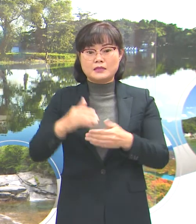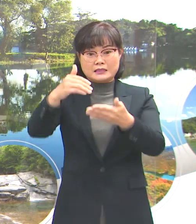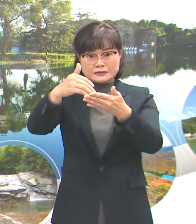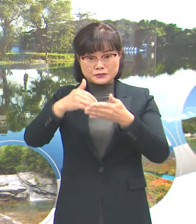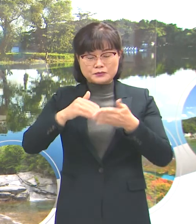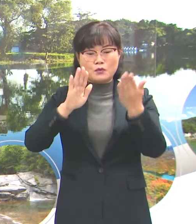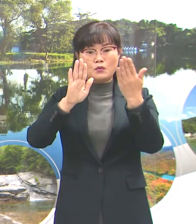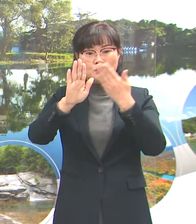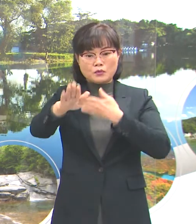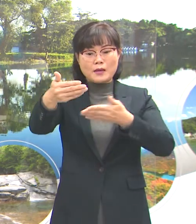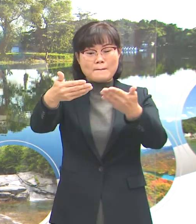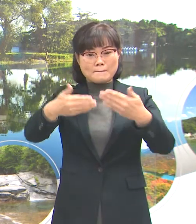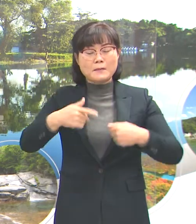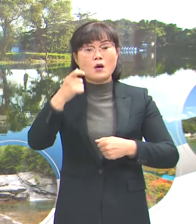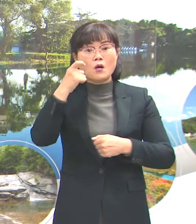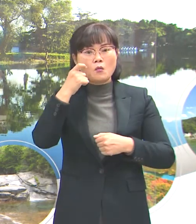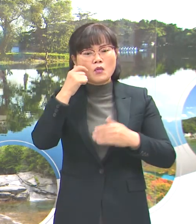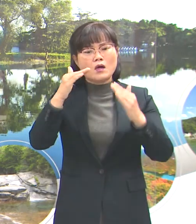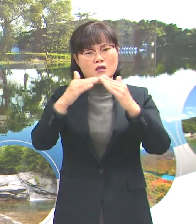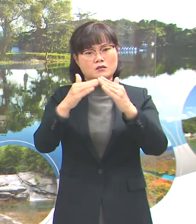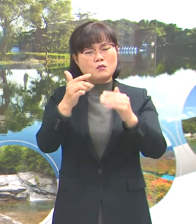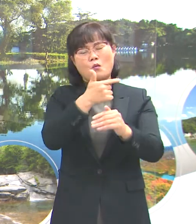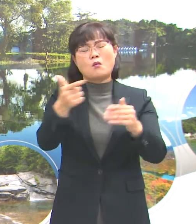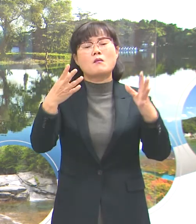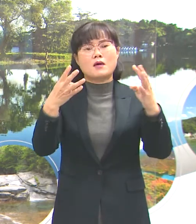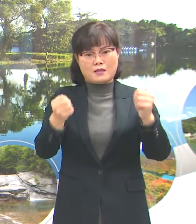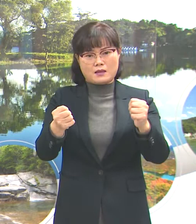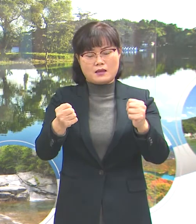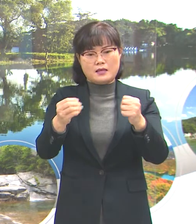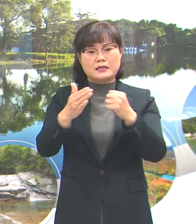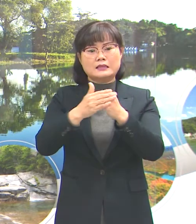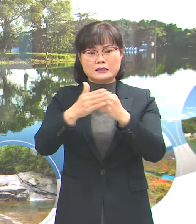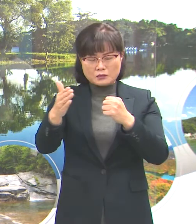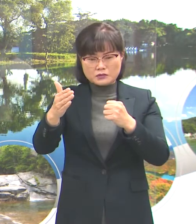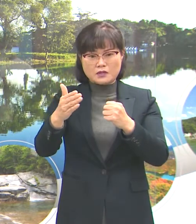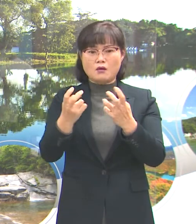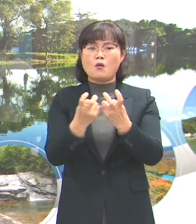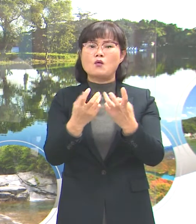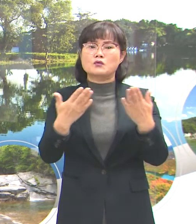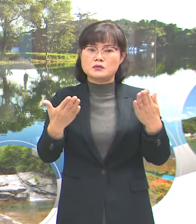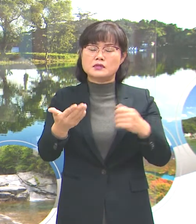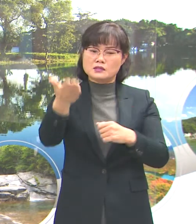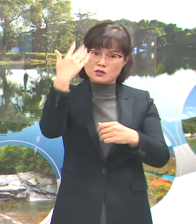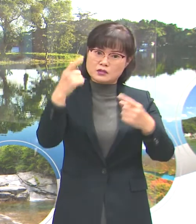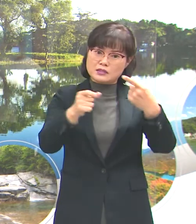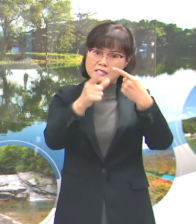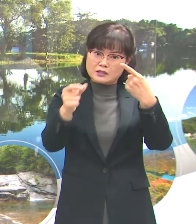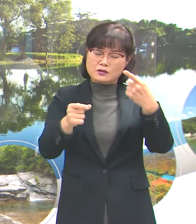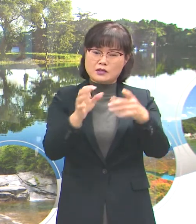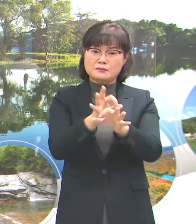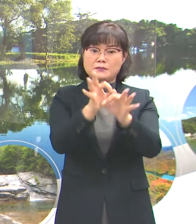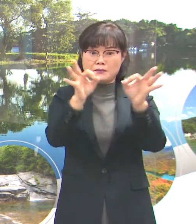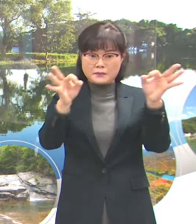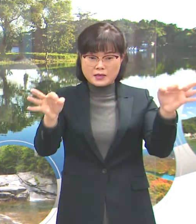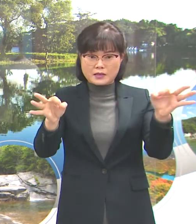지급받지 못하시는 세대가 너무 많아서 부득이 지난 1월 지급된